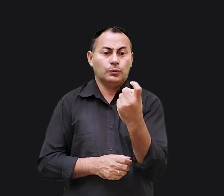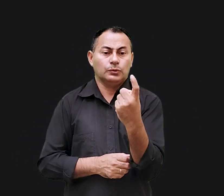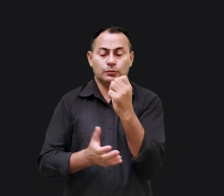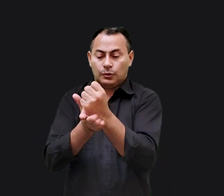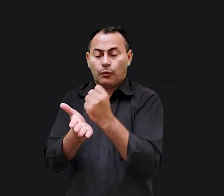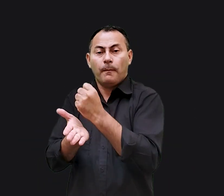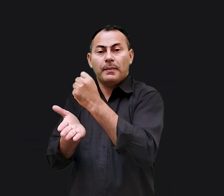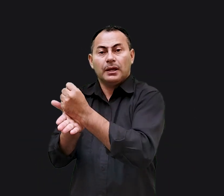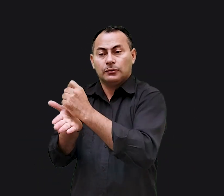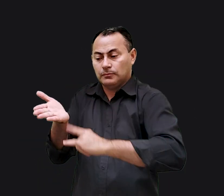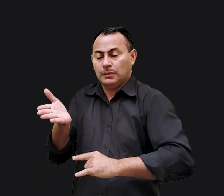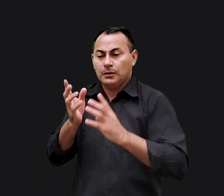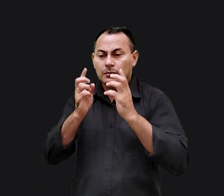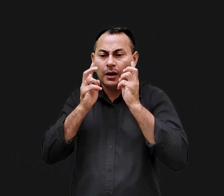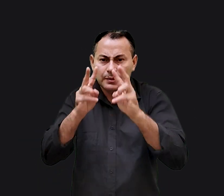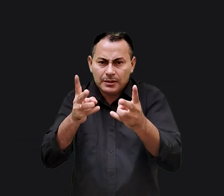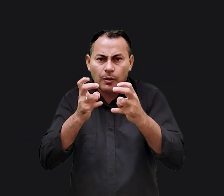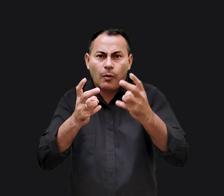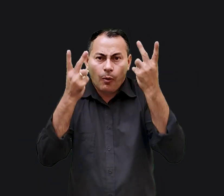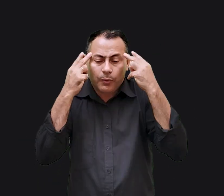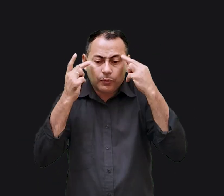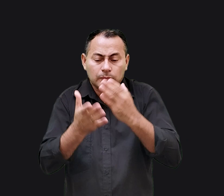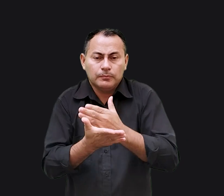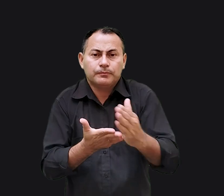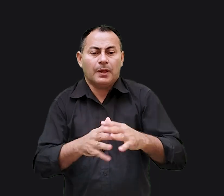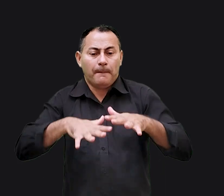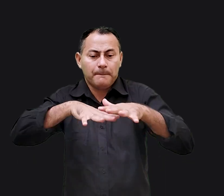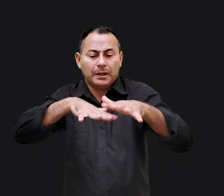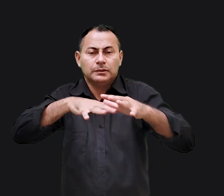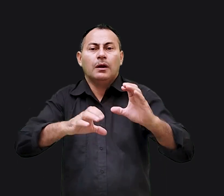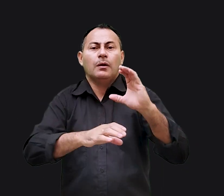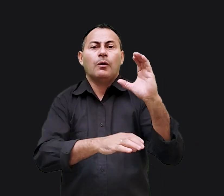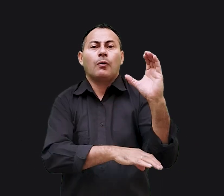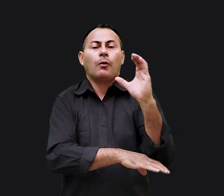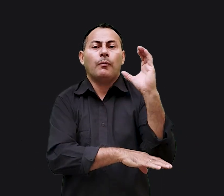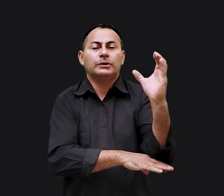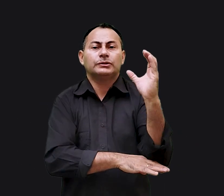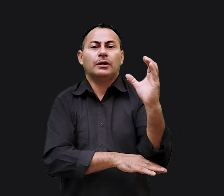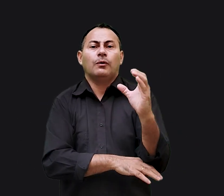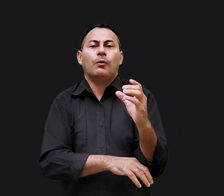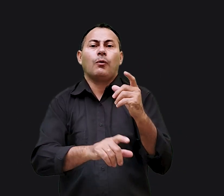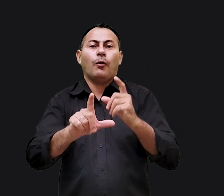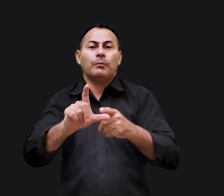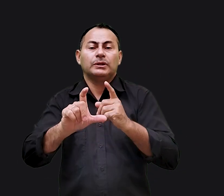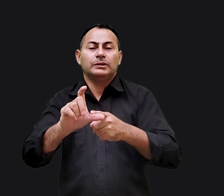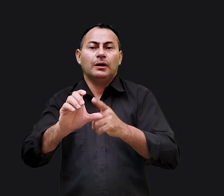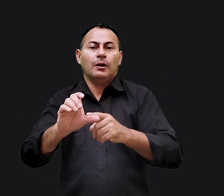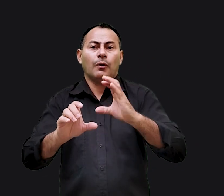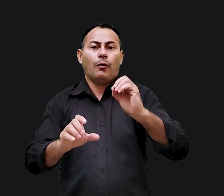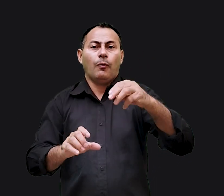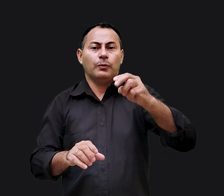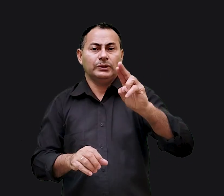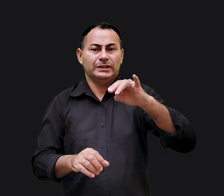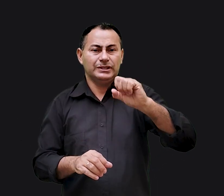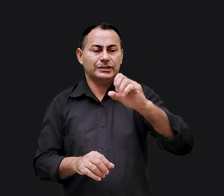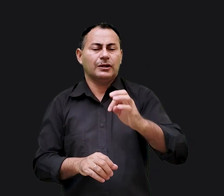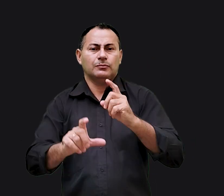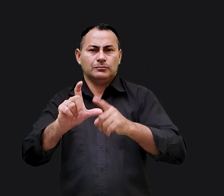inteligências num só documento, numa visão comum, dando origem ao Manifesto Comunista, um dos livros mais publicados em todo o mundo.